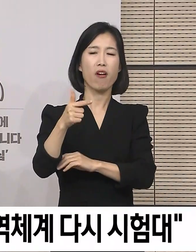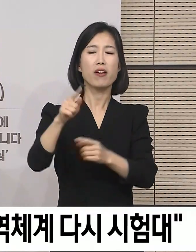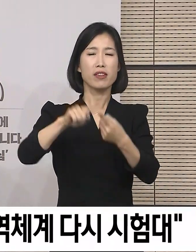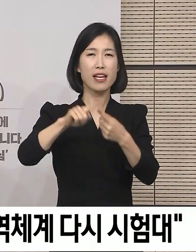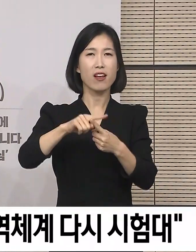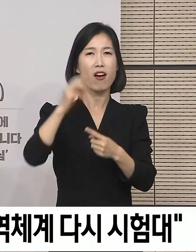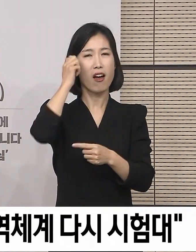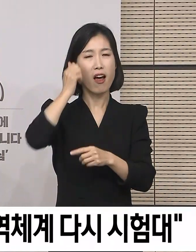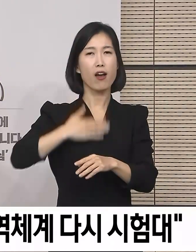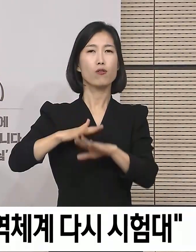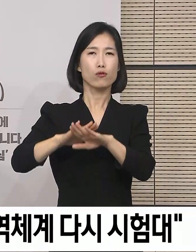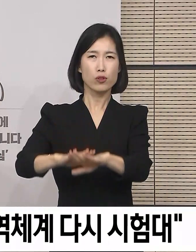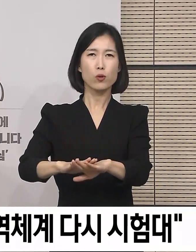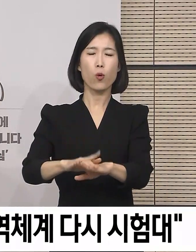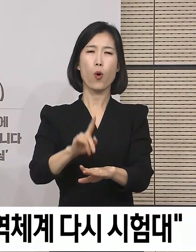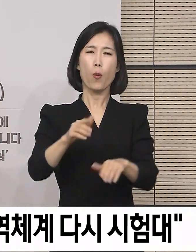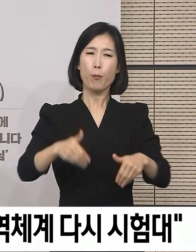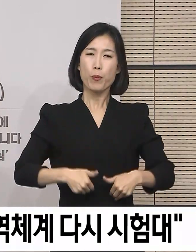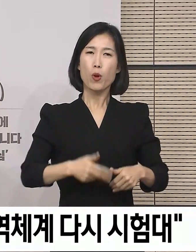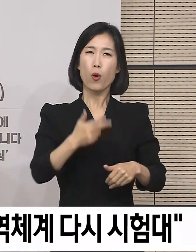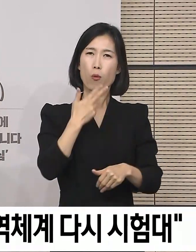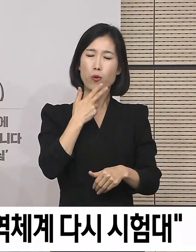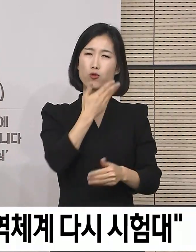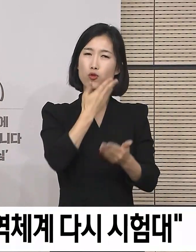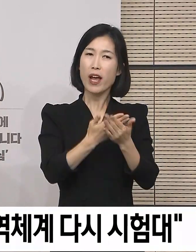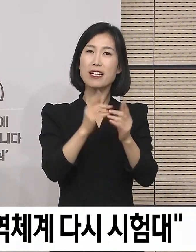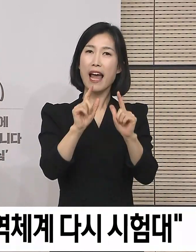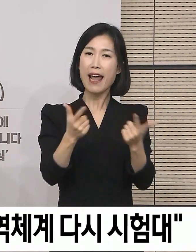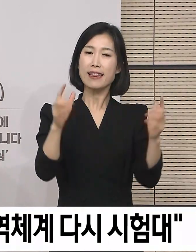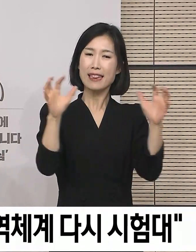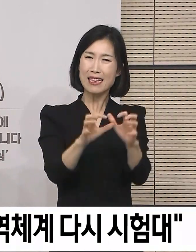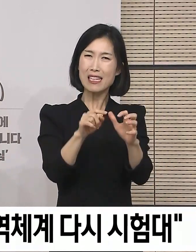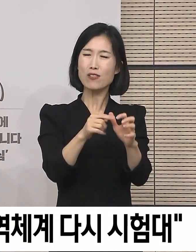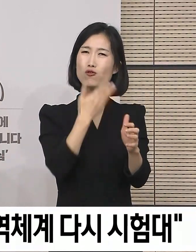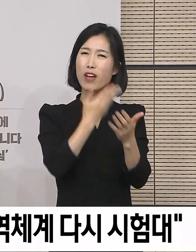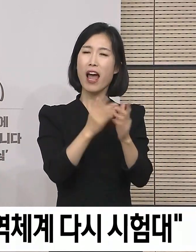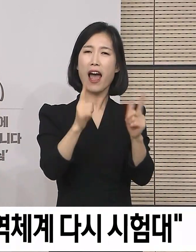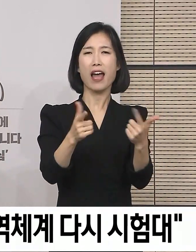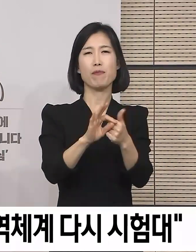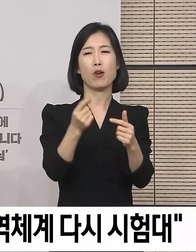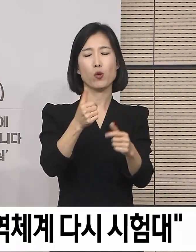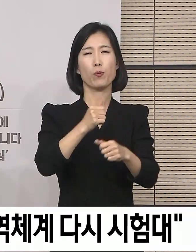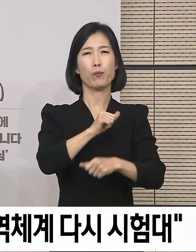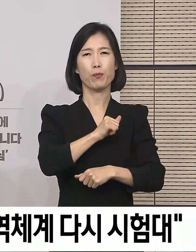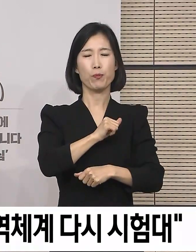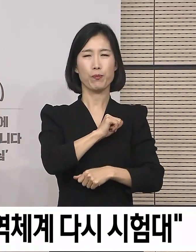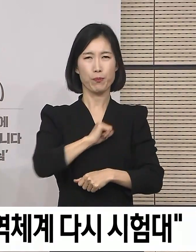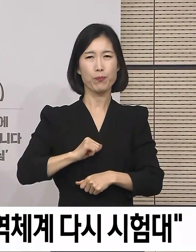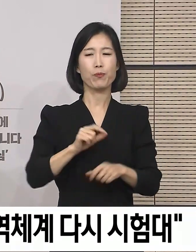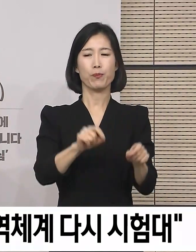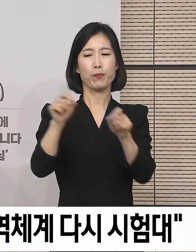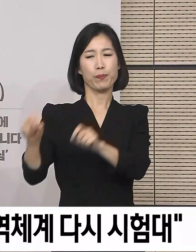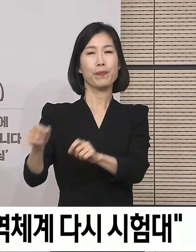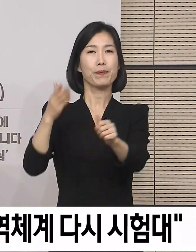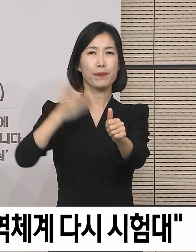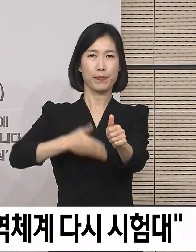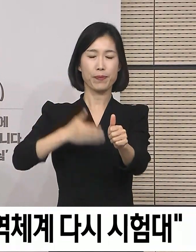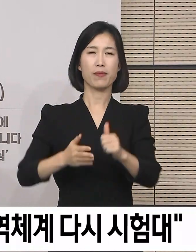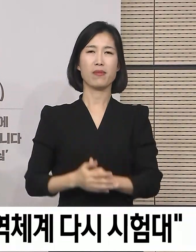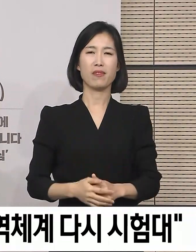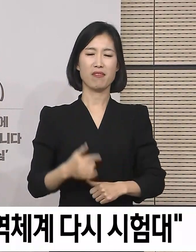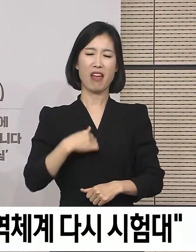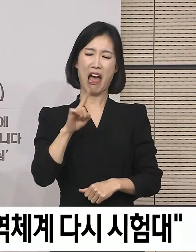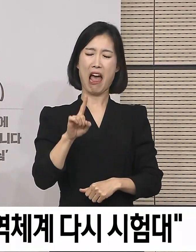기억하시고 불필요하거나 시급하지 않는 모임, 행사, 예행 등은 자제하여 주시기를 바랍니다. 나